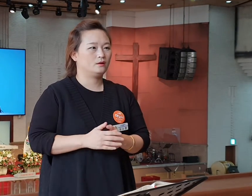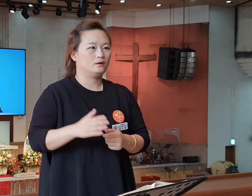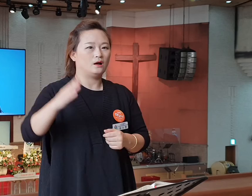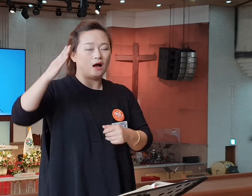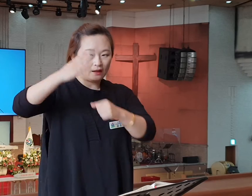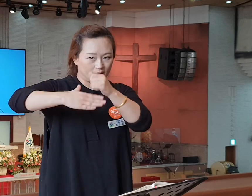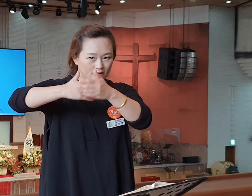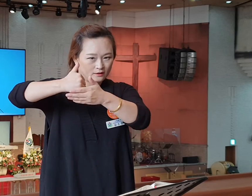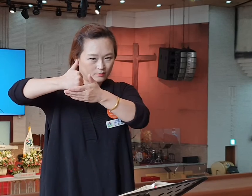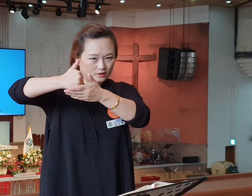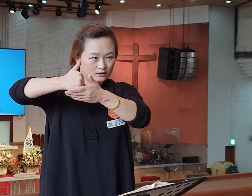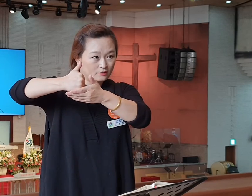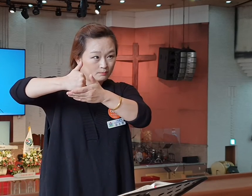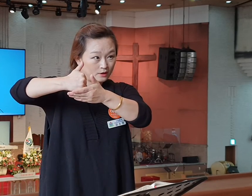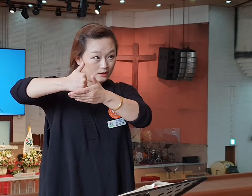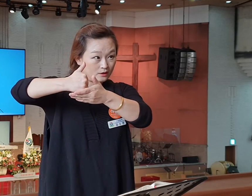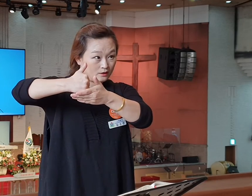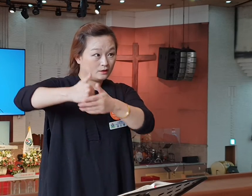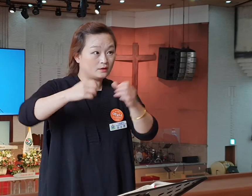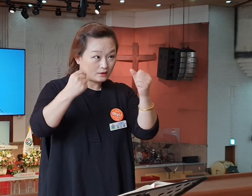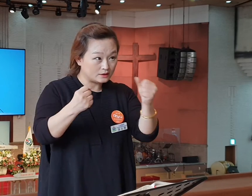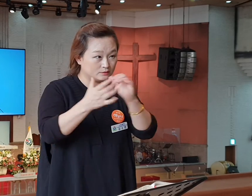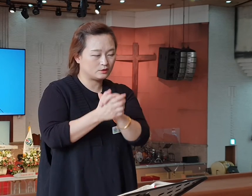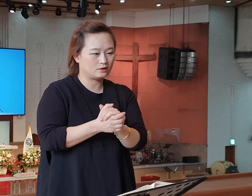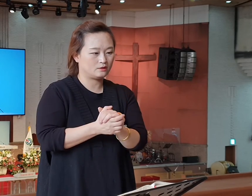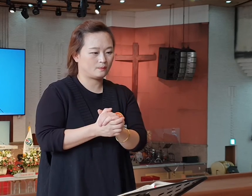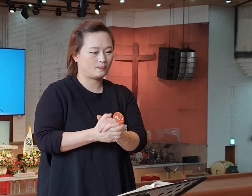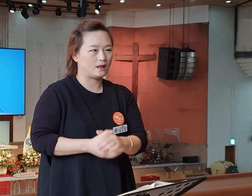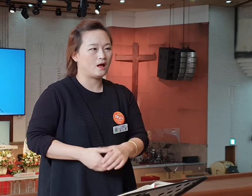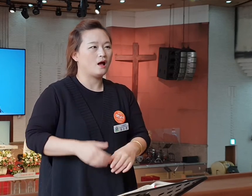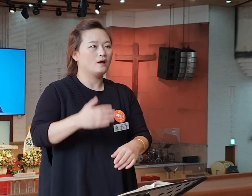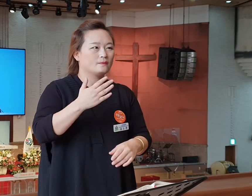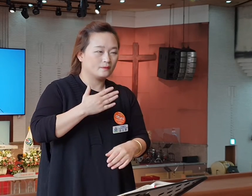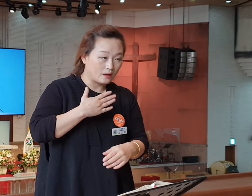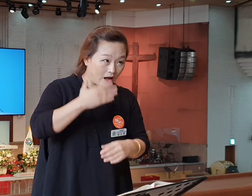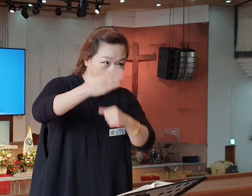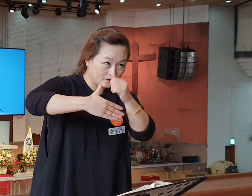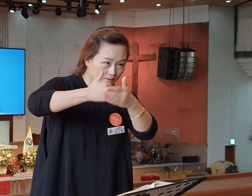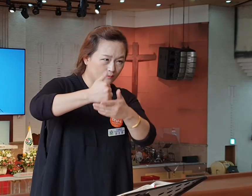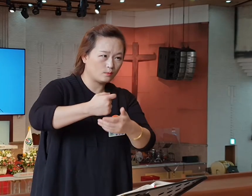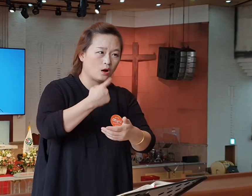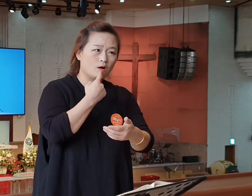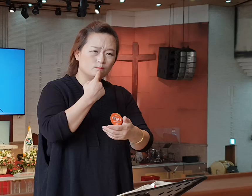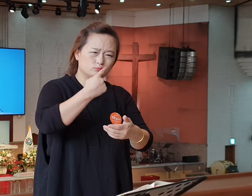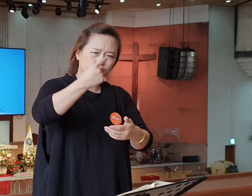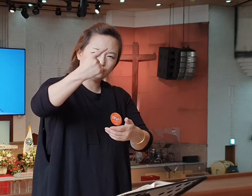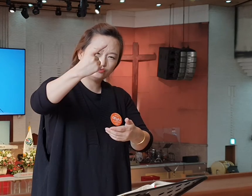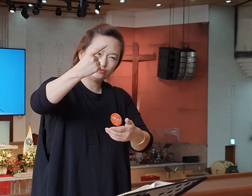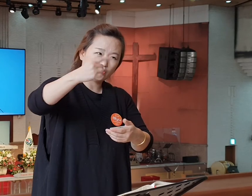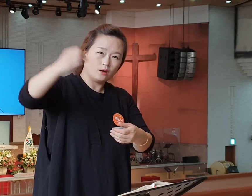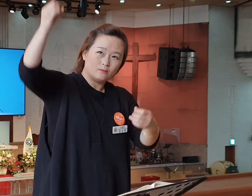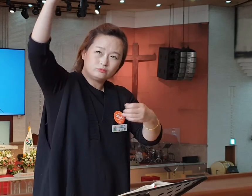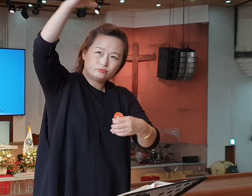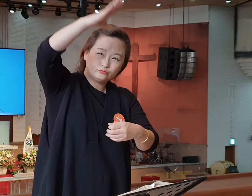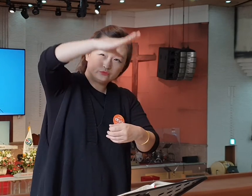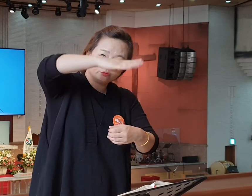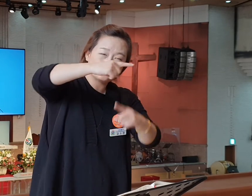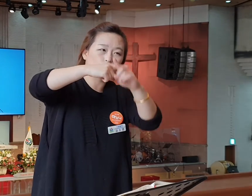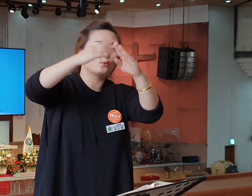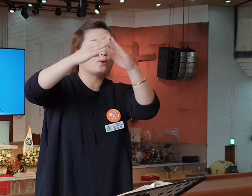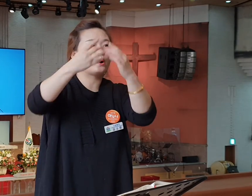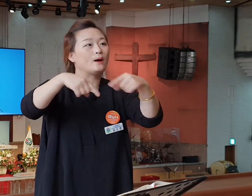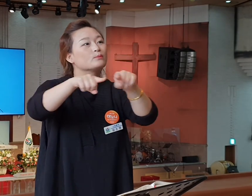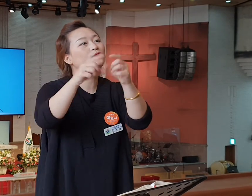손에 잡고 일곱 촛대 사이를 사는데 나 불만을 키는 교회, 그거와 함께 있는 교회 나 증발을 이루고